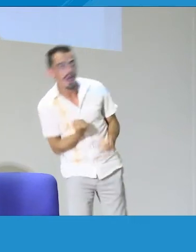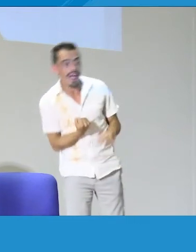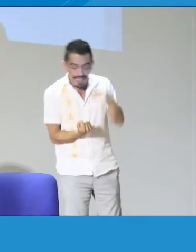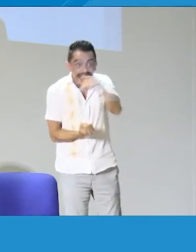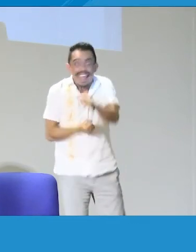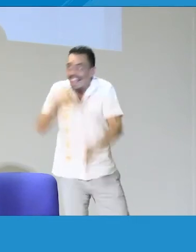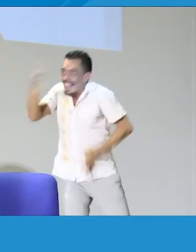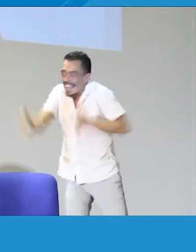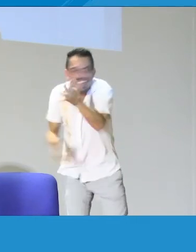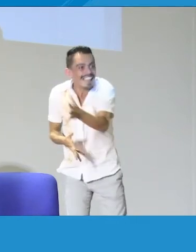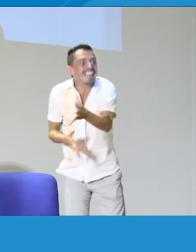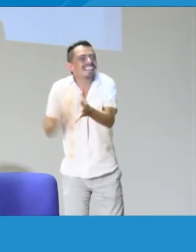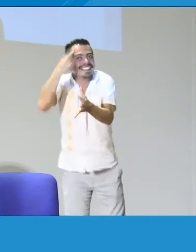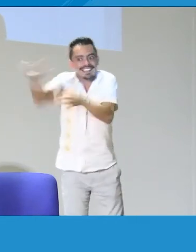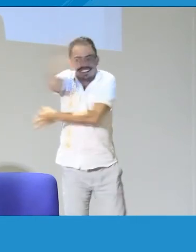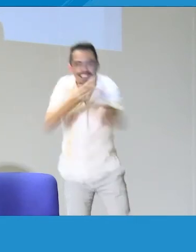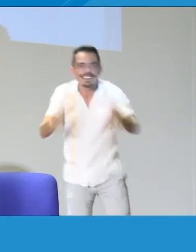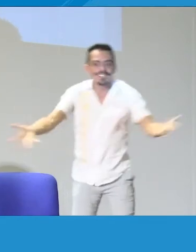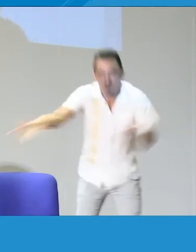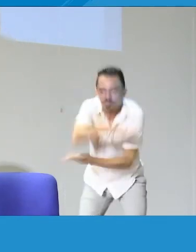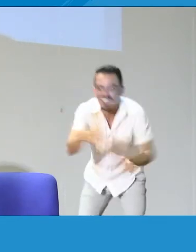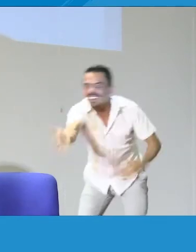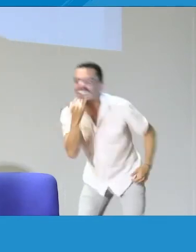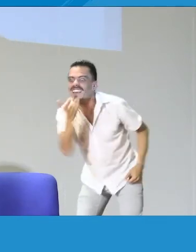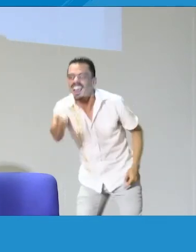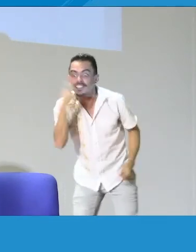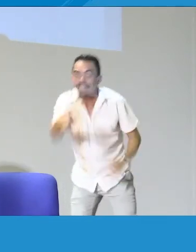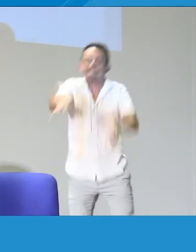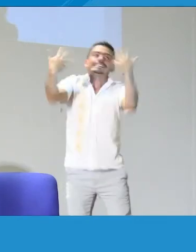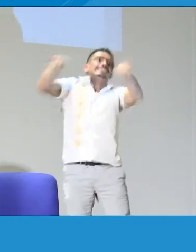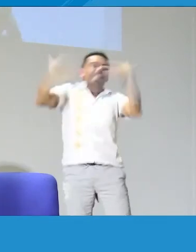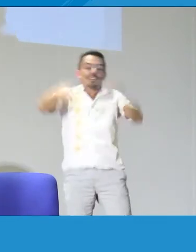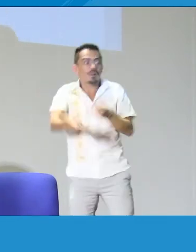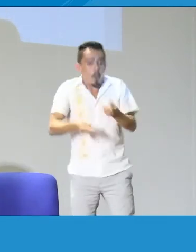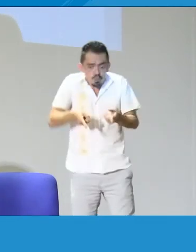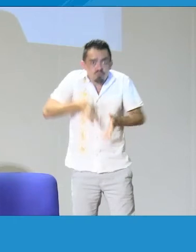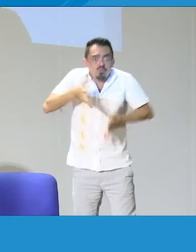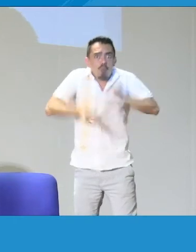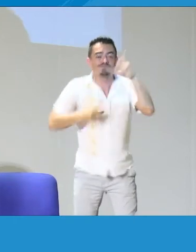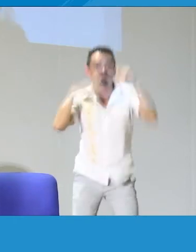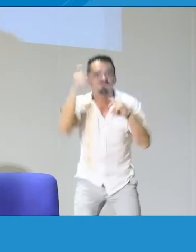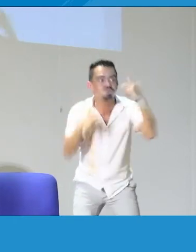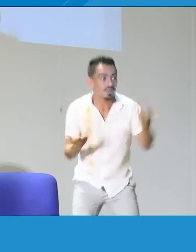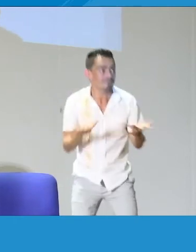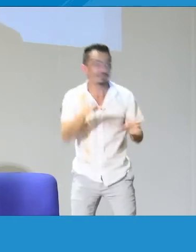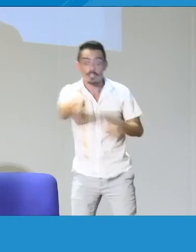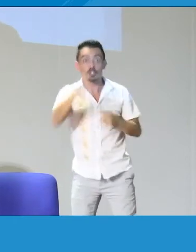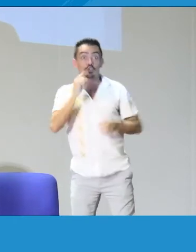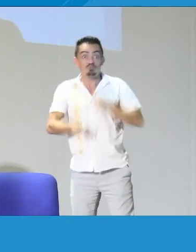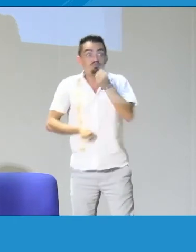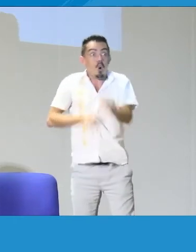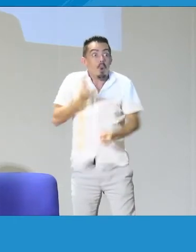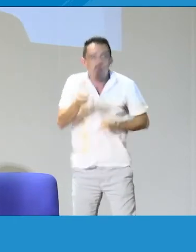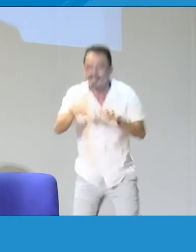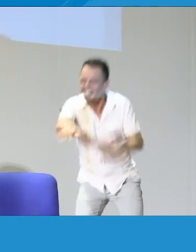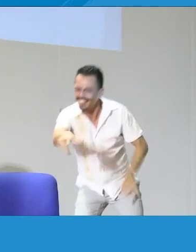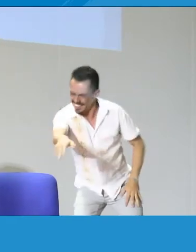contar diferentes historias, cosas, anécdotas, elementos como culturales y decirles a los niños y motivarlos a que empiecen a